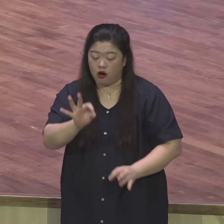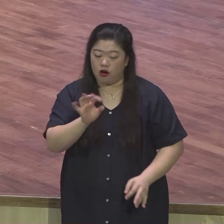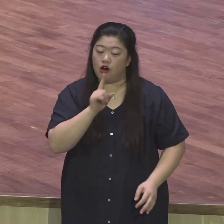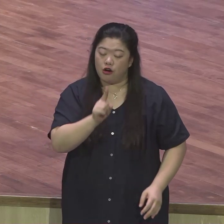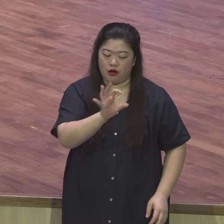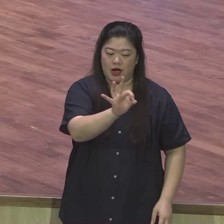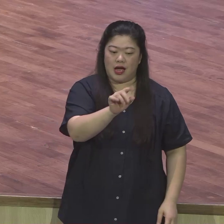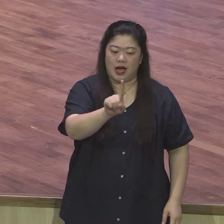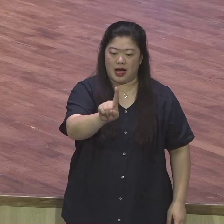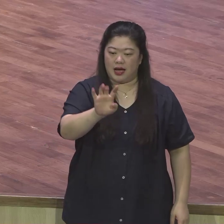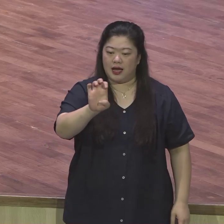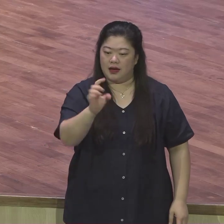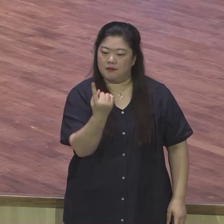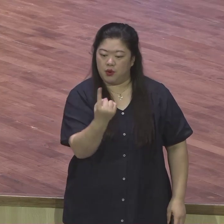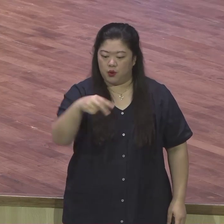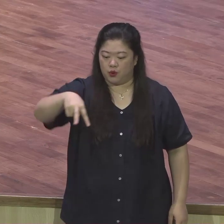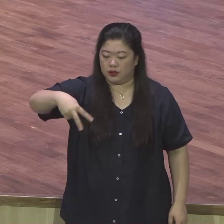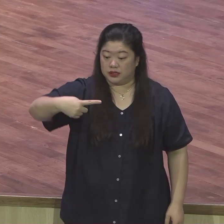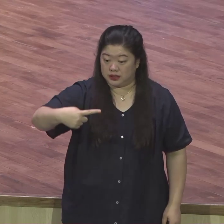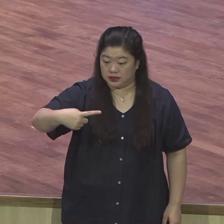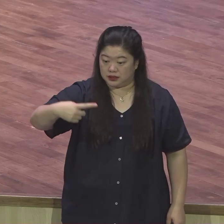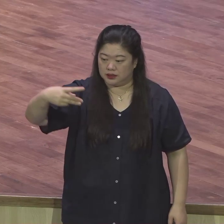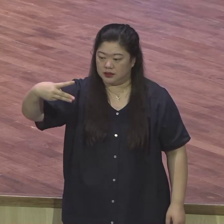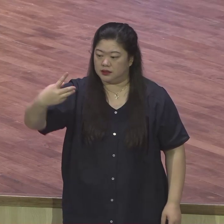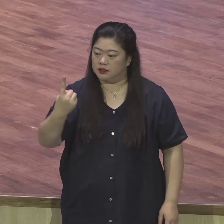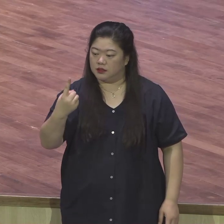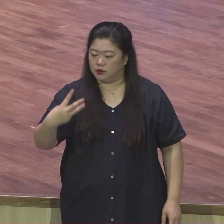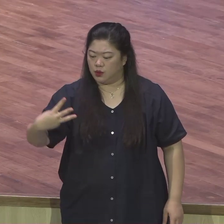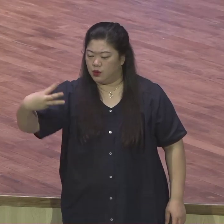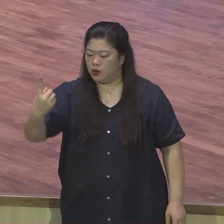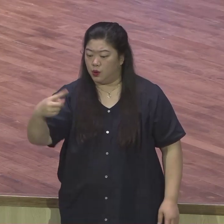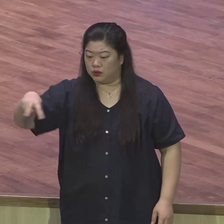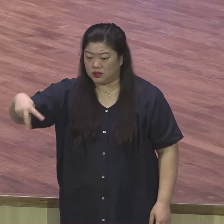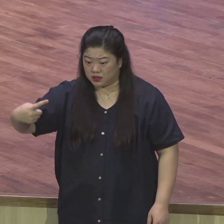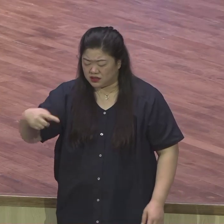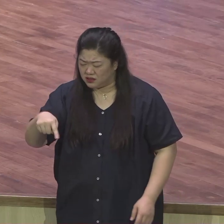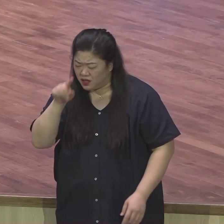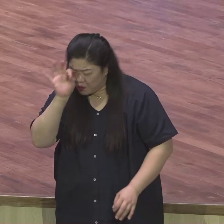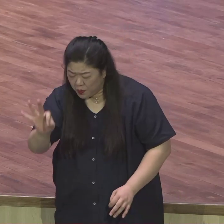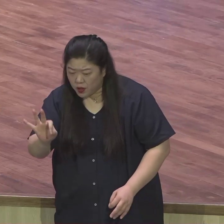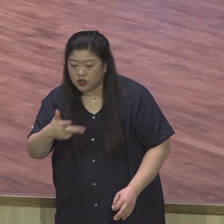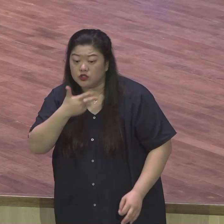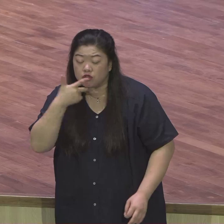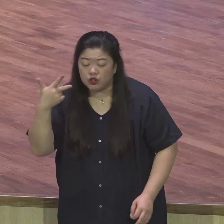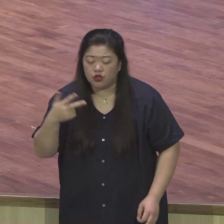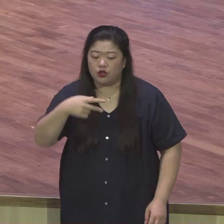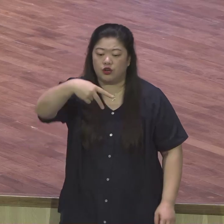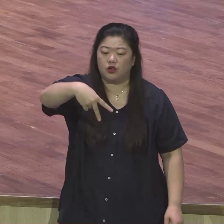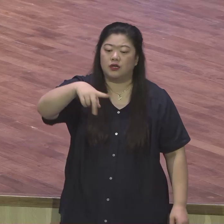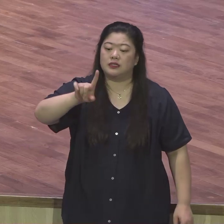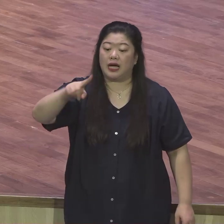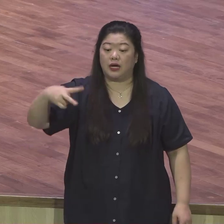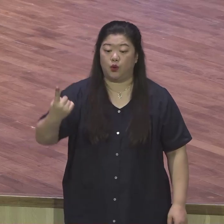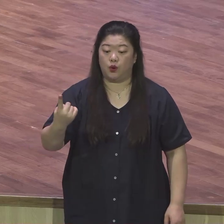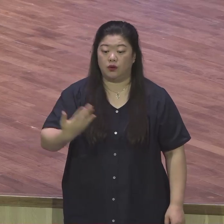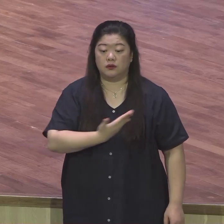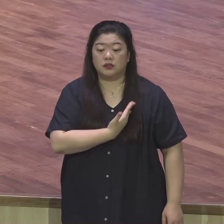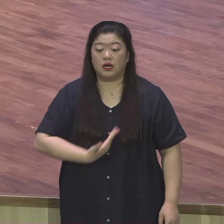이 사도를 말할 때 사도를 아포스톨로스로 합니다. 사도 요셉은요 사도의식이 있었어요.